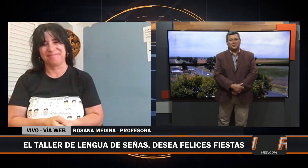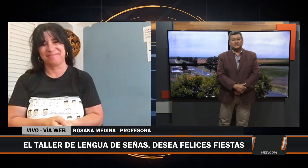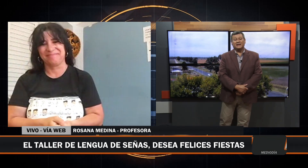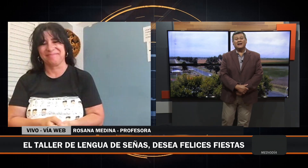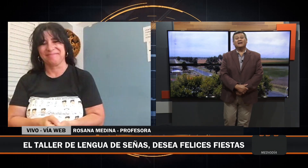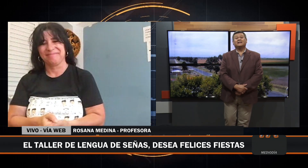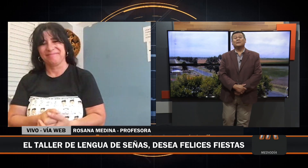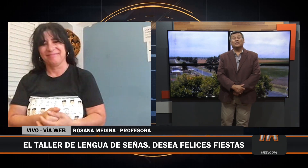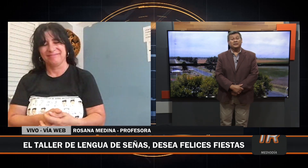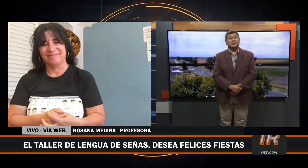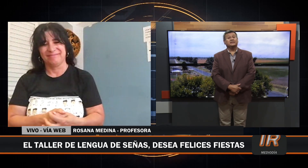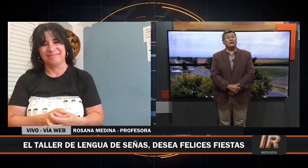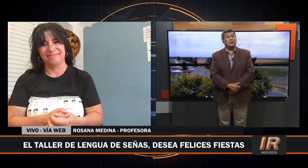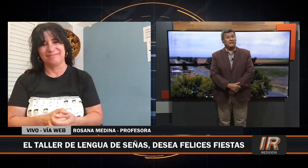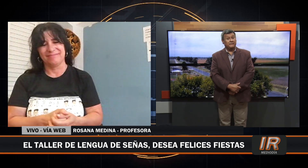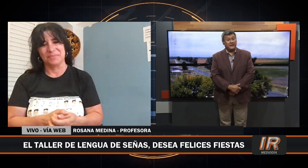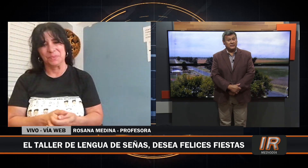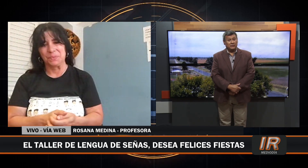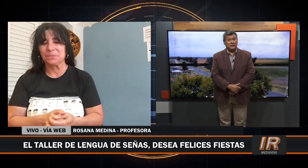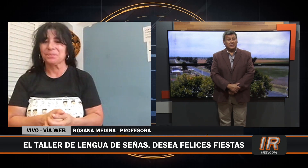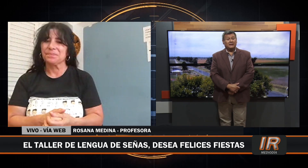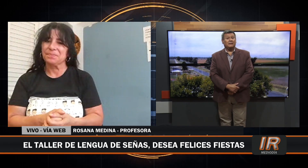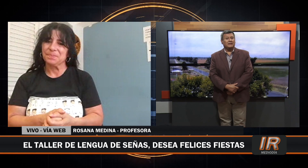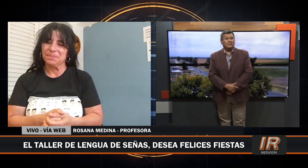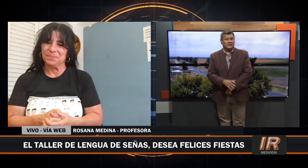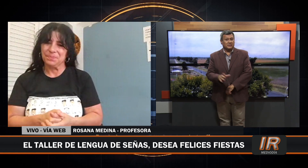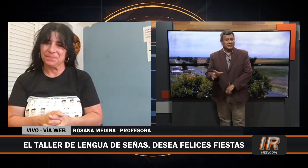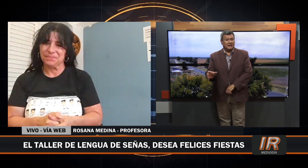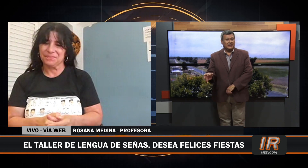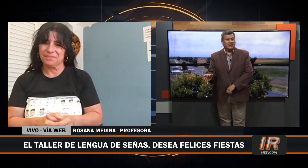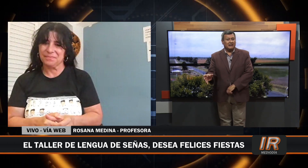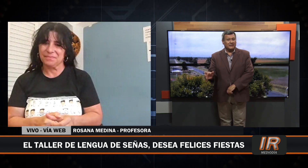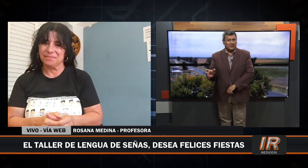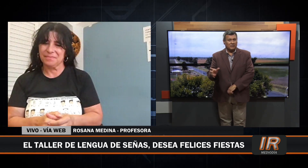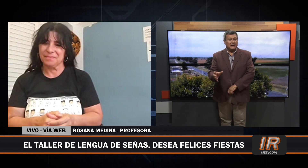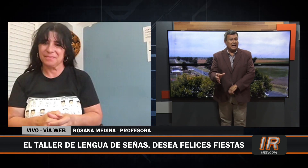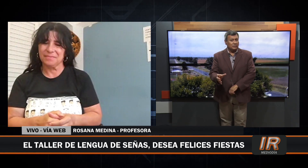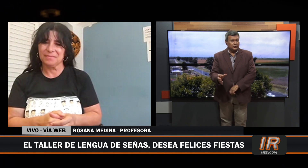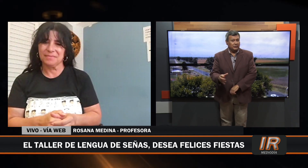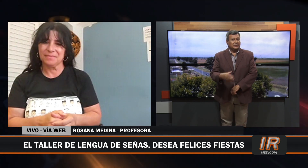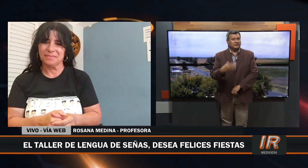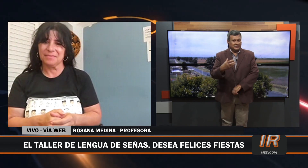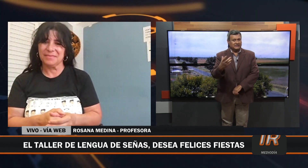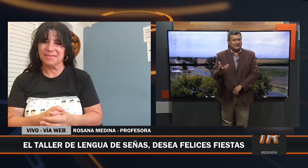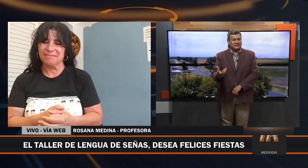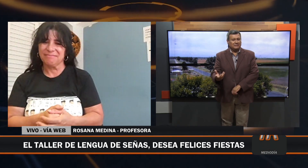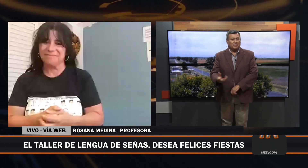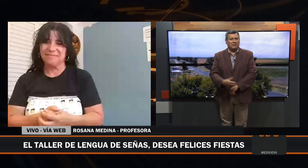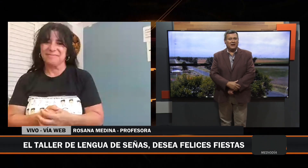Rosana, estamos contigo, sabemos perfecto, y lamentablemente a Rosana le acaban de robar el auto, entonces ese es el problema